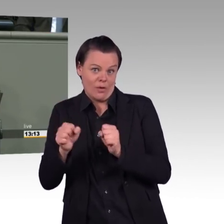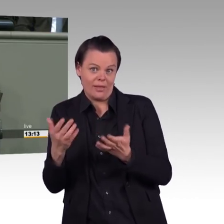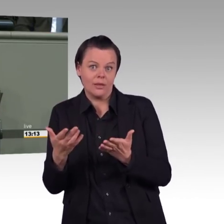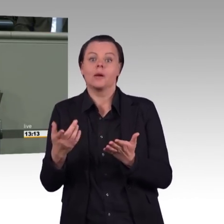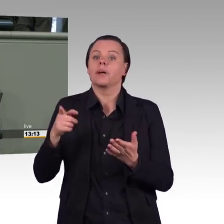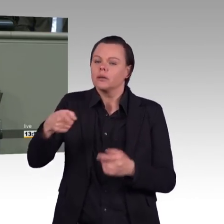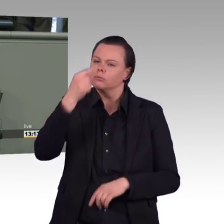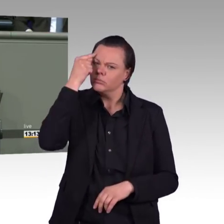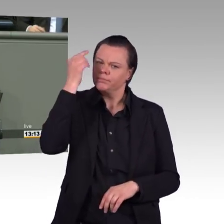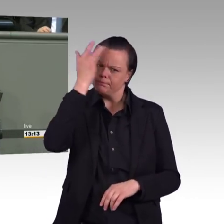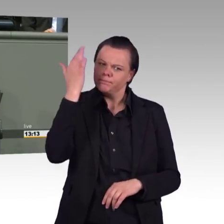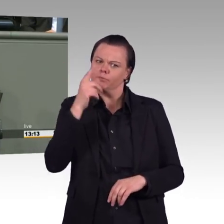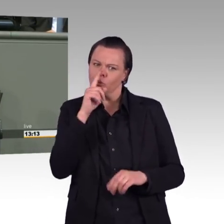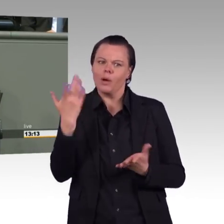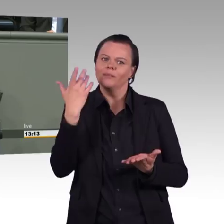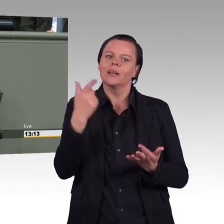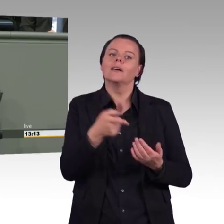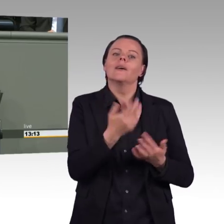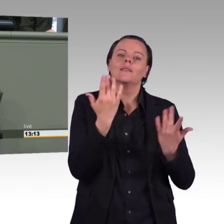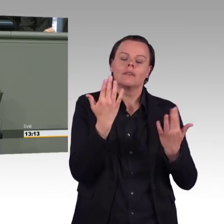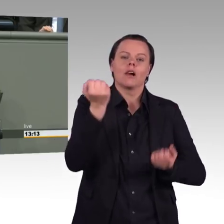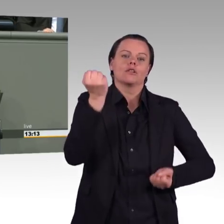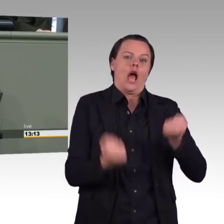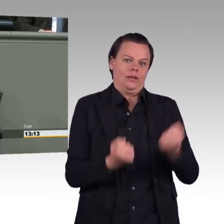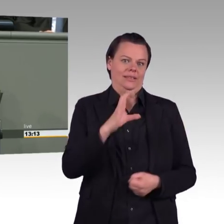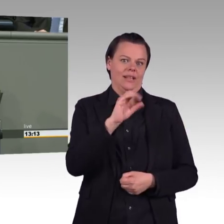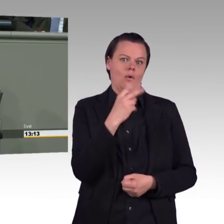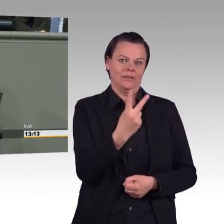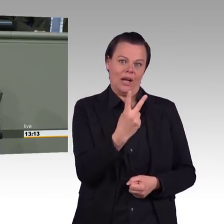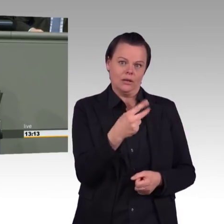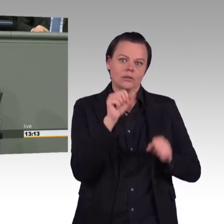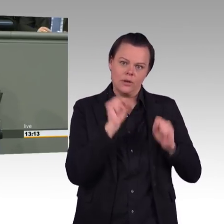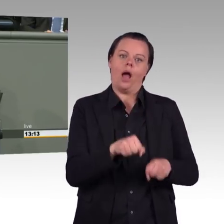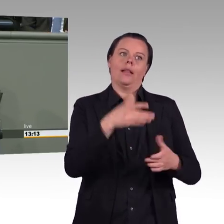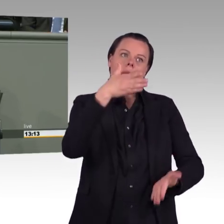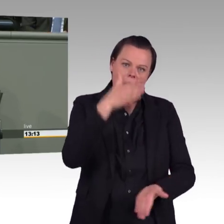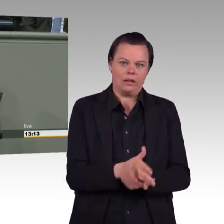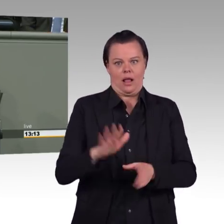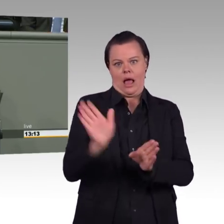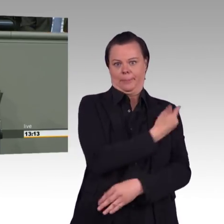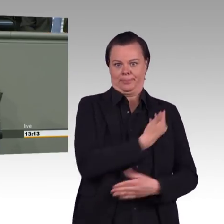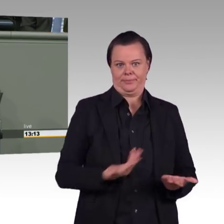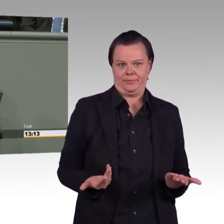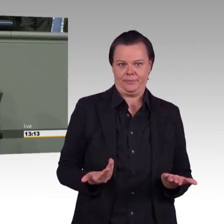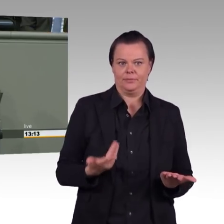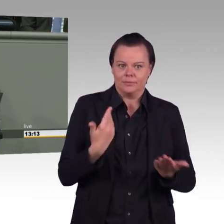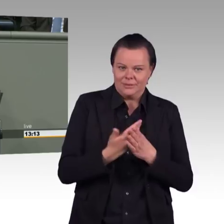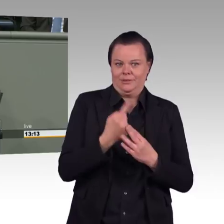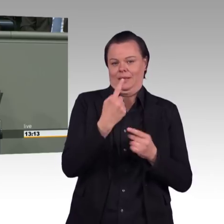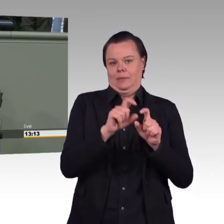das mit der deutschen Wirtschaft. das mit der deutschen Kraftwerkswirtschaft. Und genau deswegen folgen unsere Nachbarländer dem deutschen